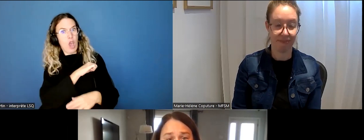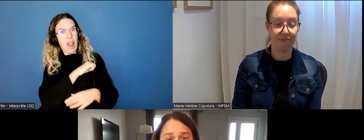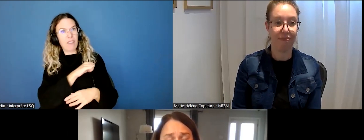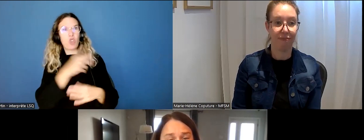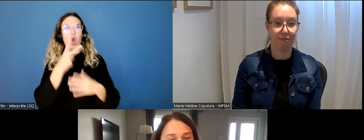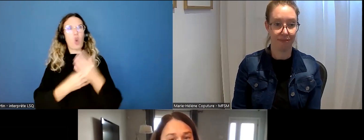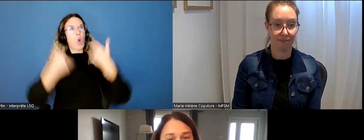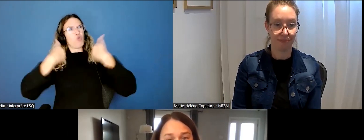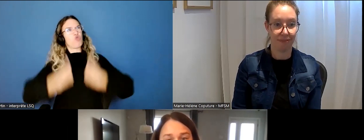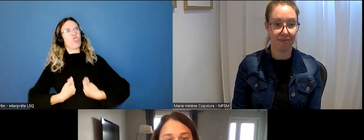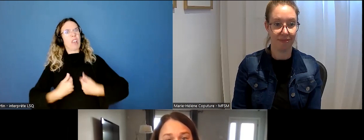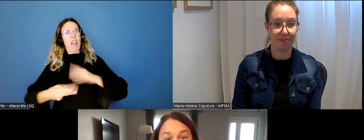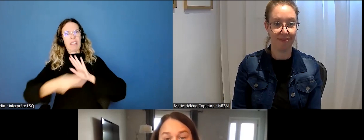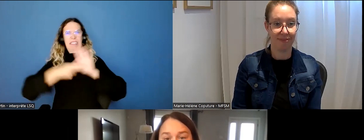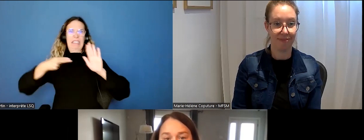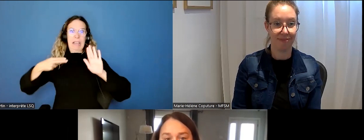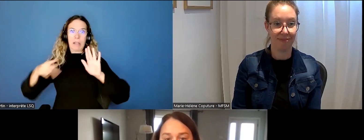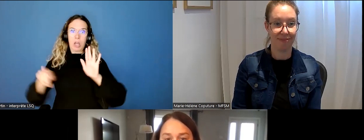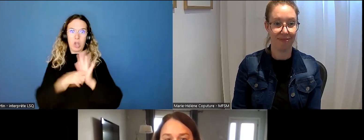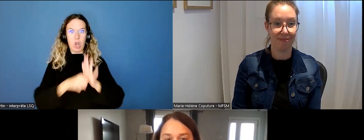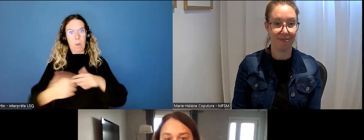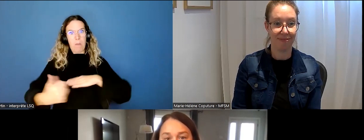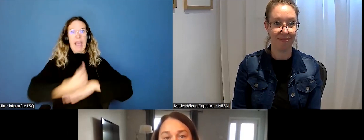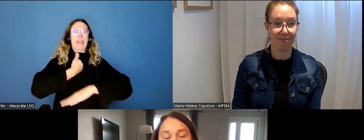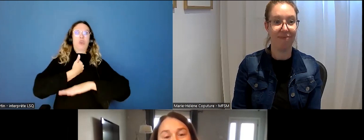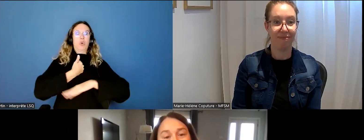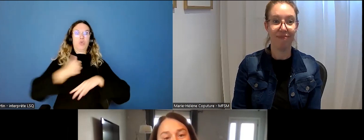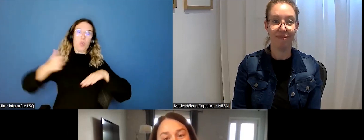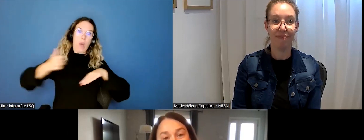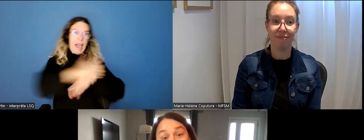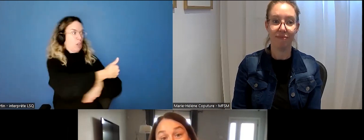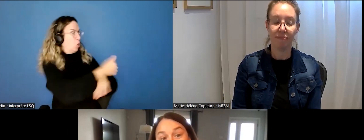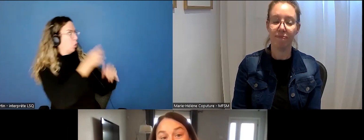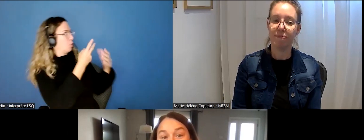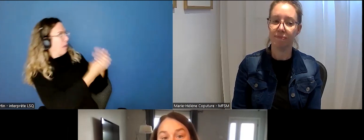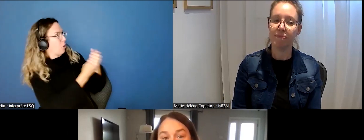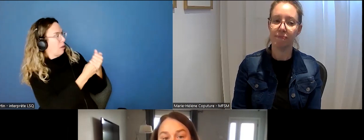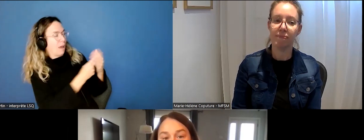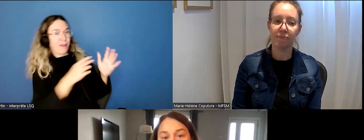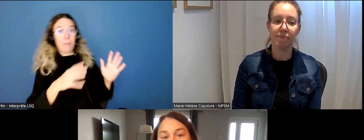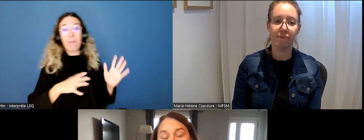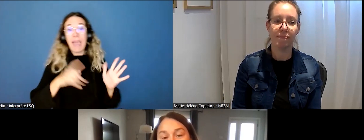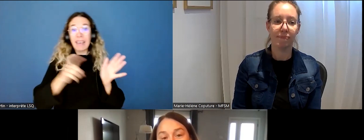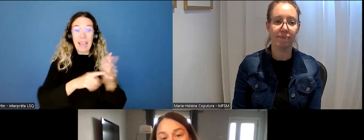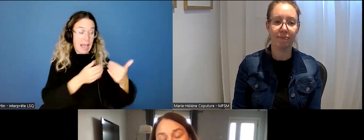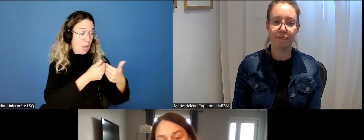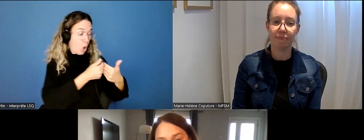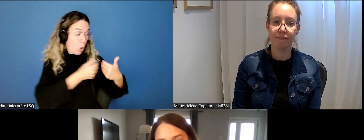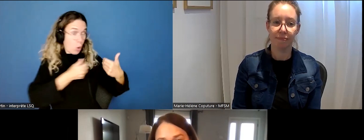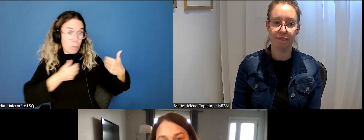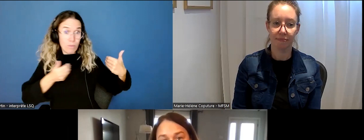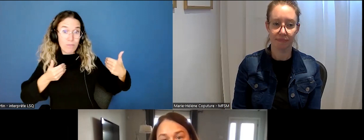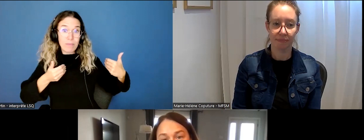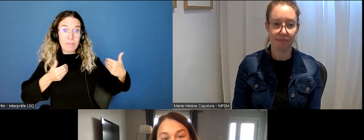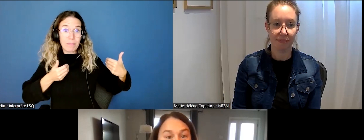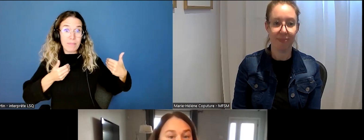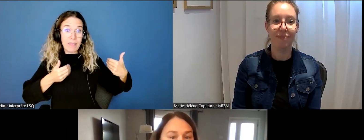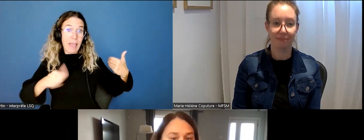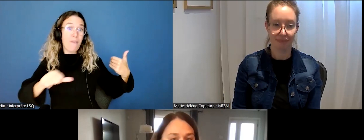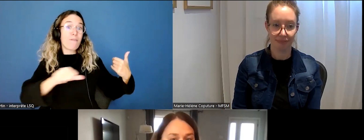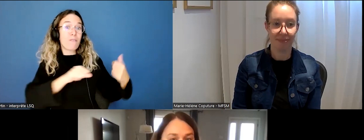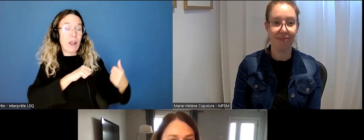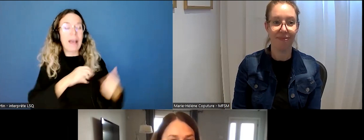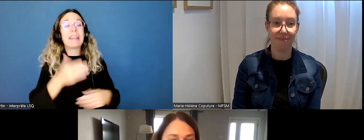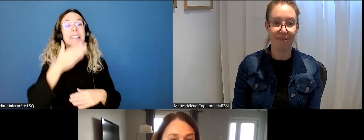situation, c'est comme si on faisait une grosse accusation à notre partenaire. Mais dans un contexte de rupture, quand il y de la violence, c'est